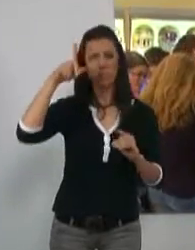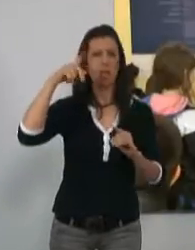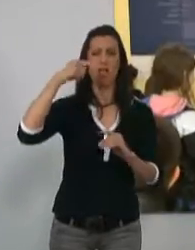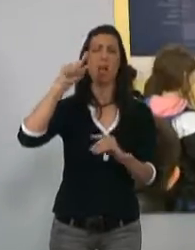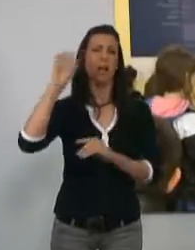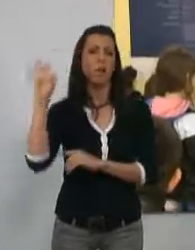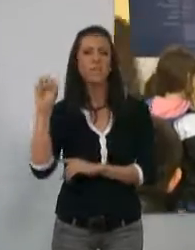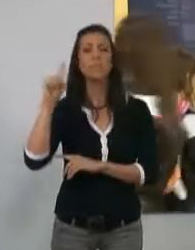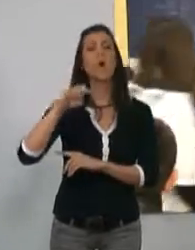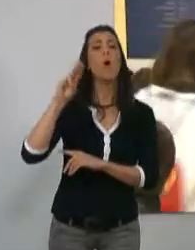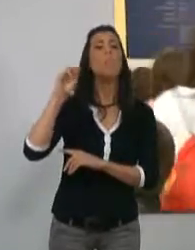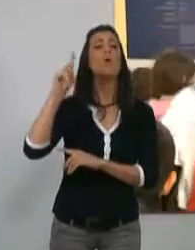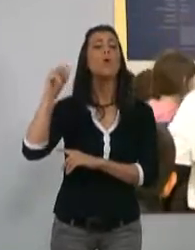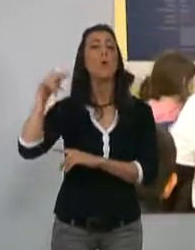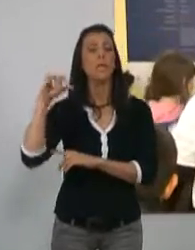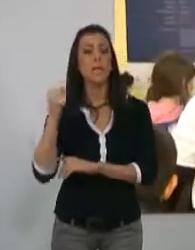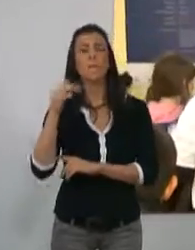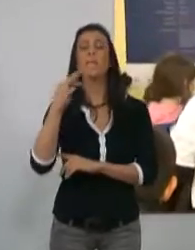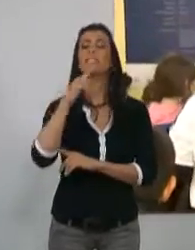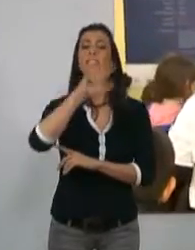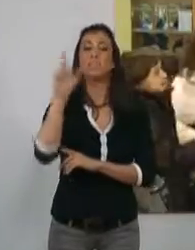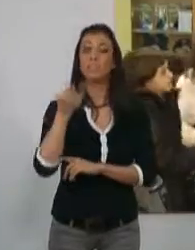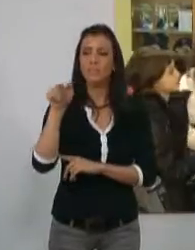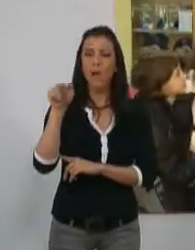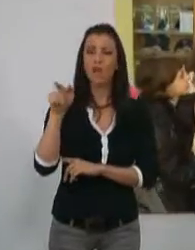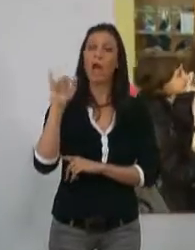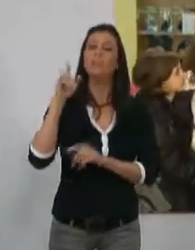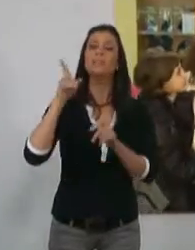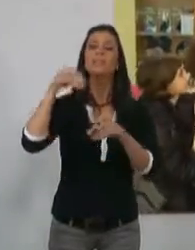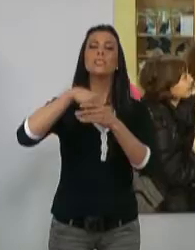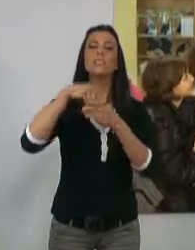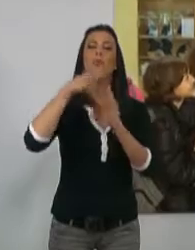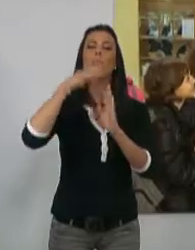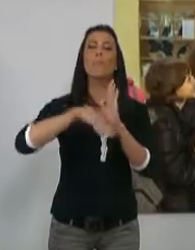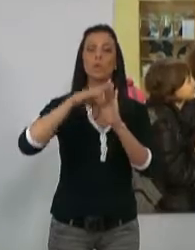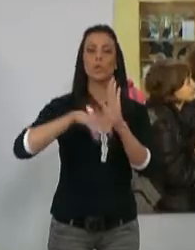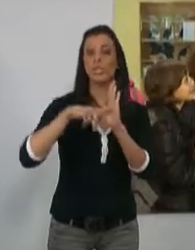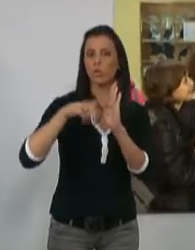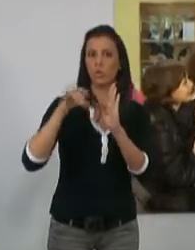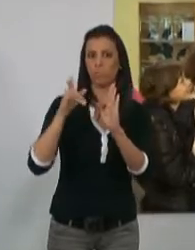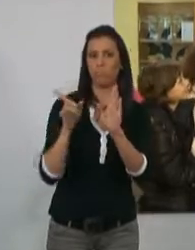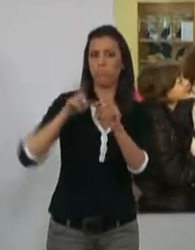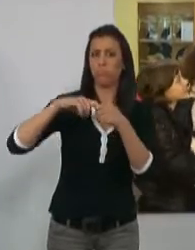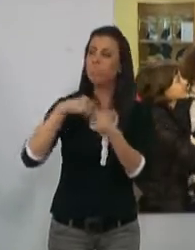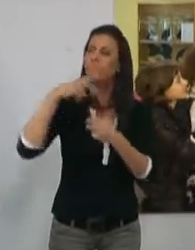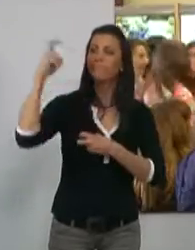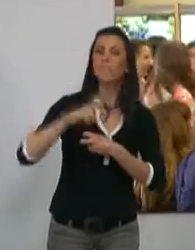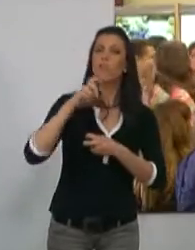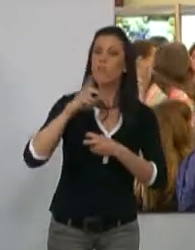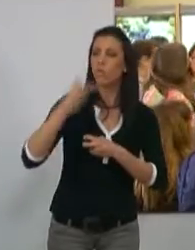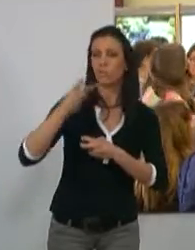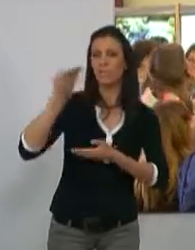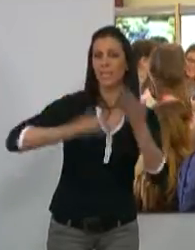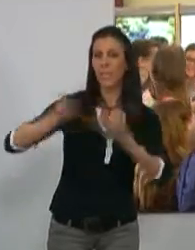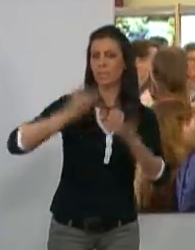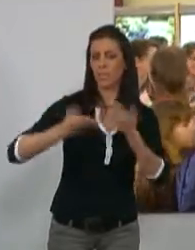Gales, Polonia e Italia, que forman parte de un proyecto denominado Comenius, y que basa